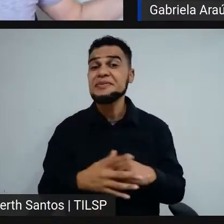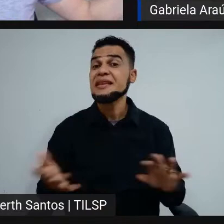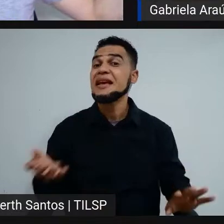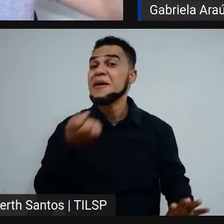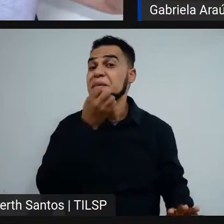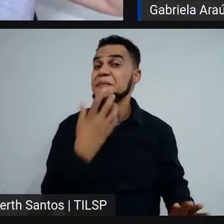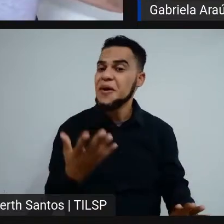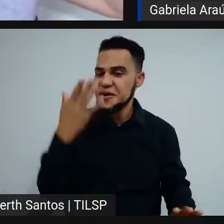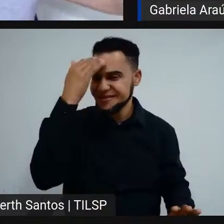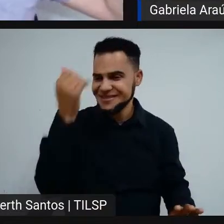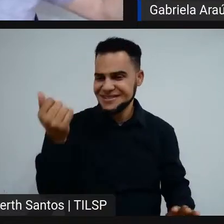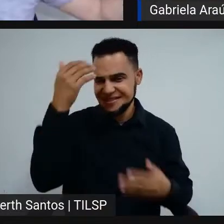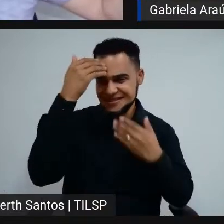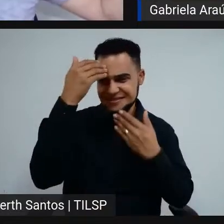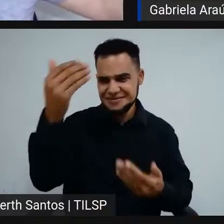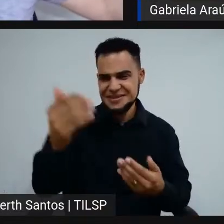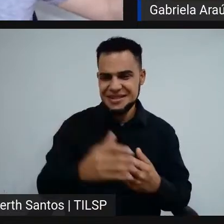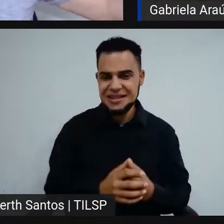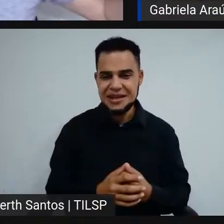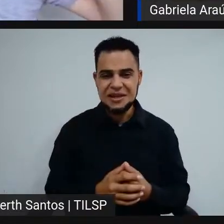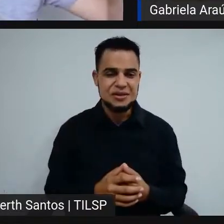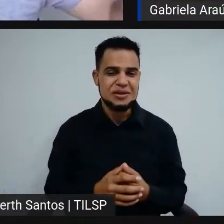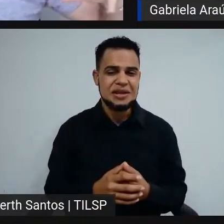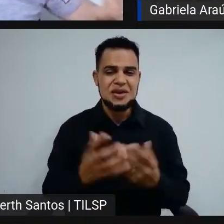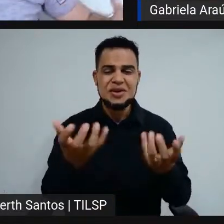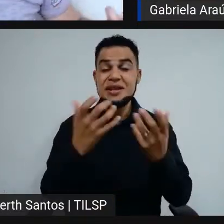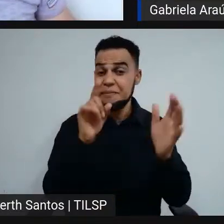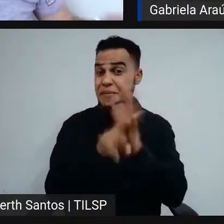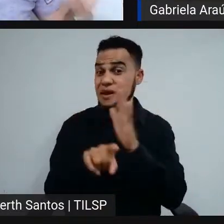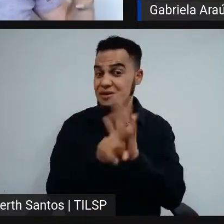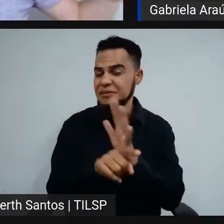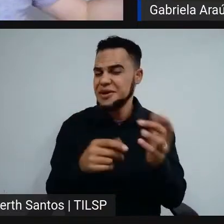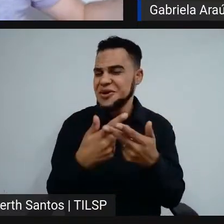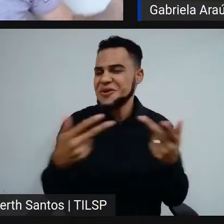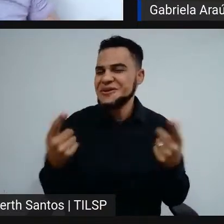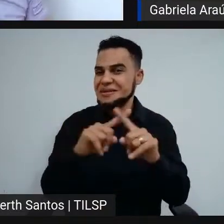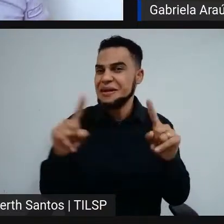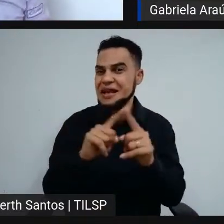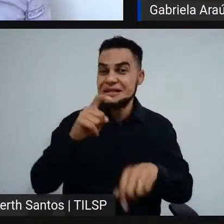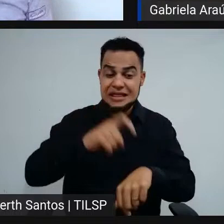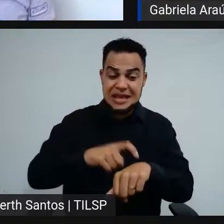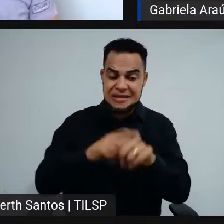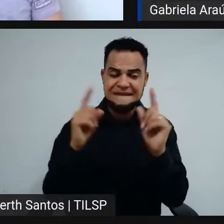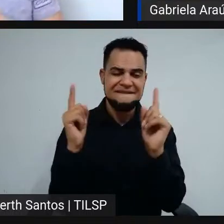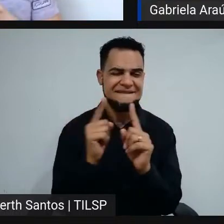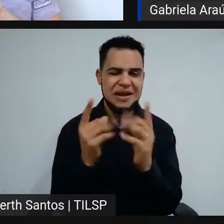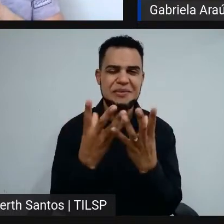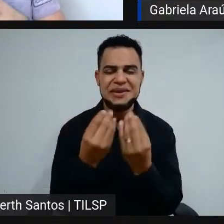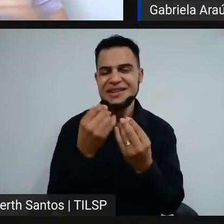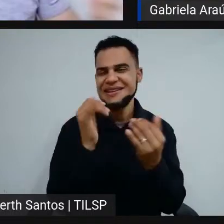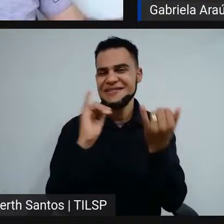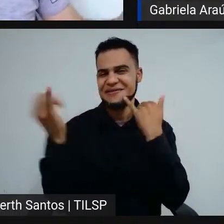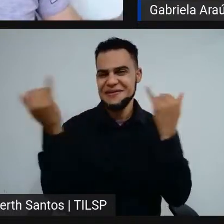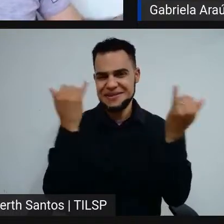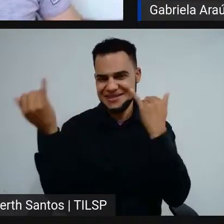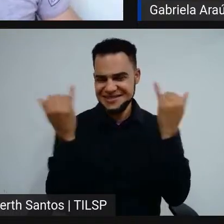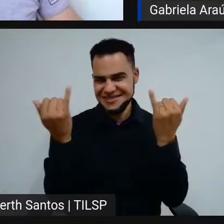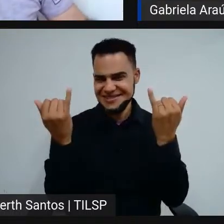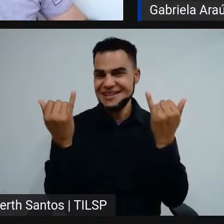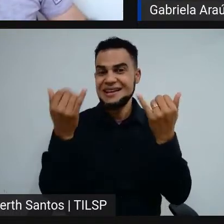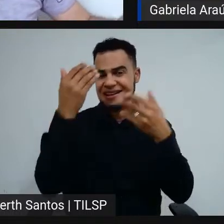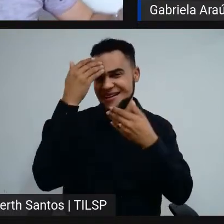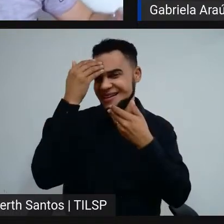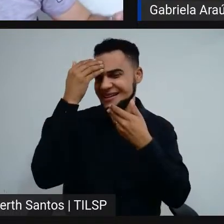obrigado, eu gostaria de perguntar mais coisas, mas a gente está com um tempo meio curto aqui para muitas informações, e agradecer você